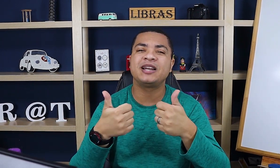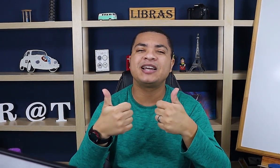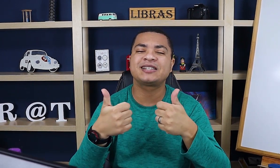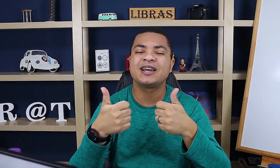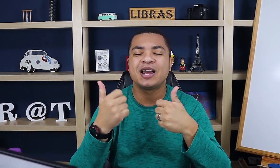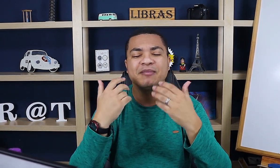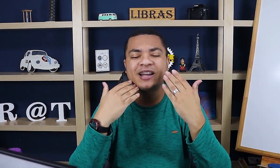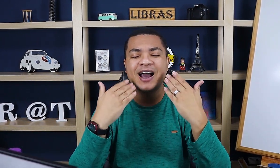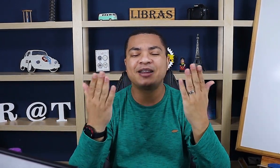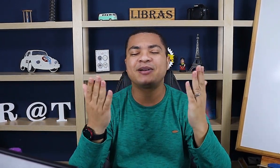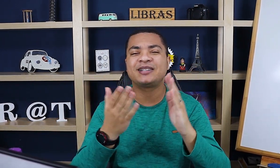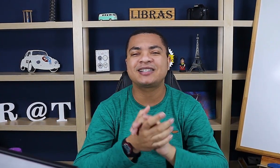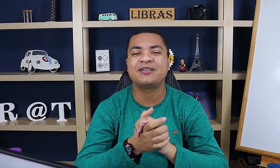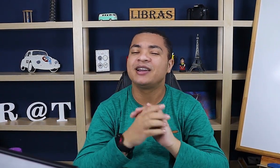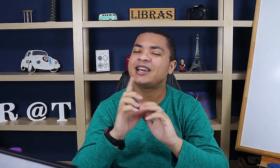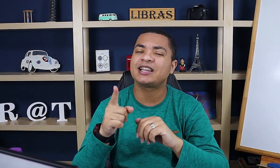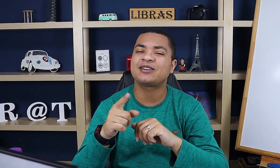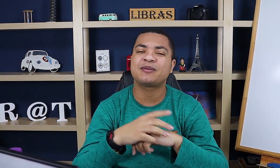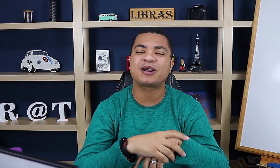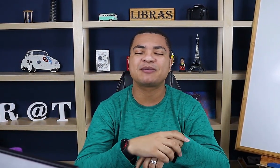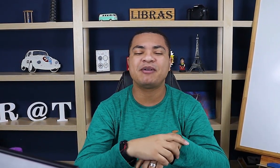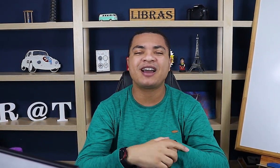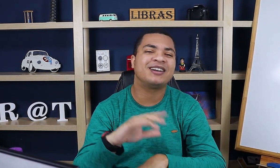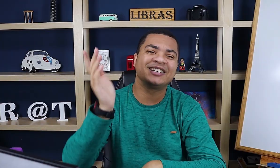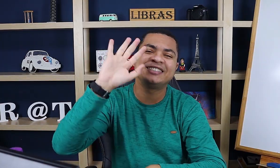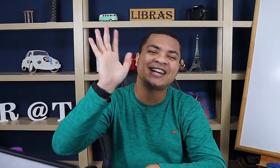Beleza? Obrigado aí pela atenção e até a nossa próxima mini aula. Tchau!